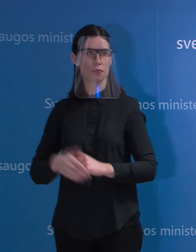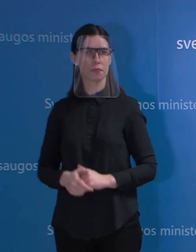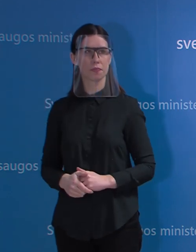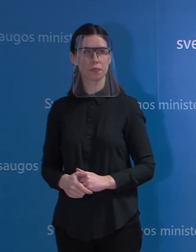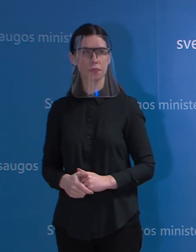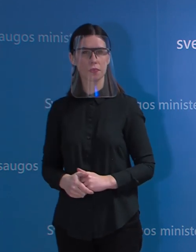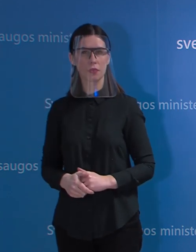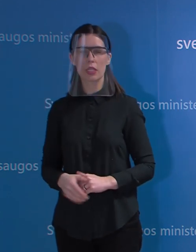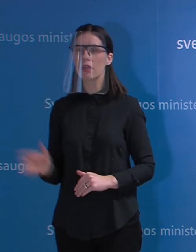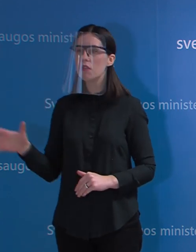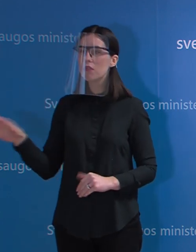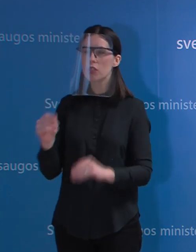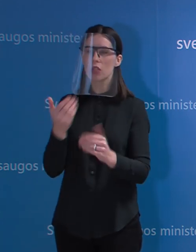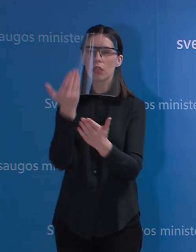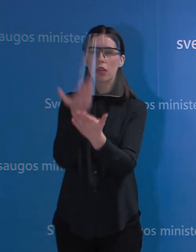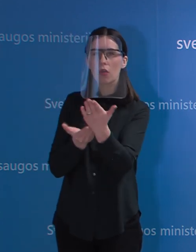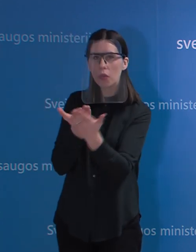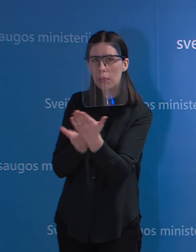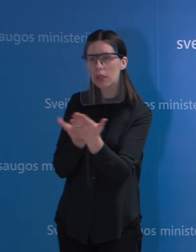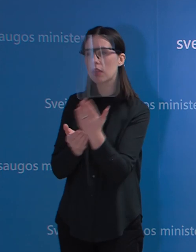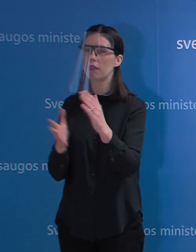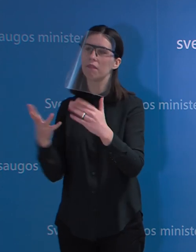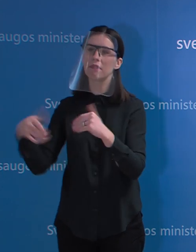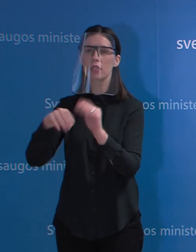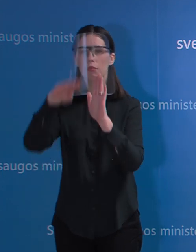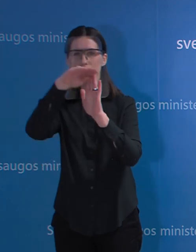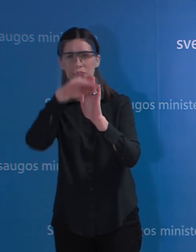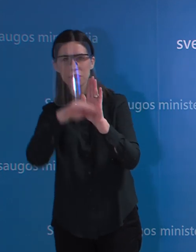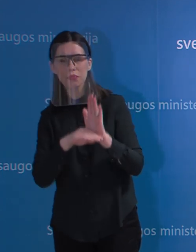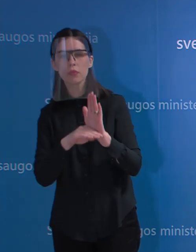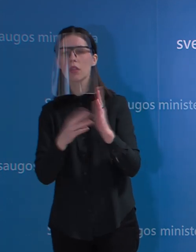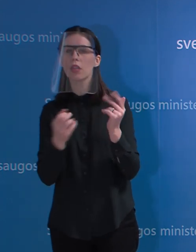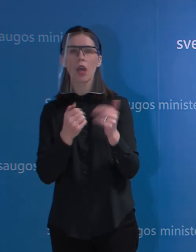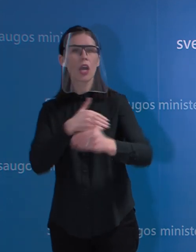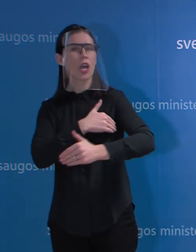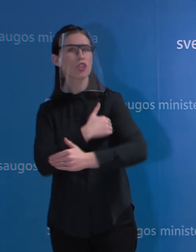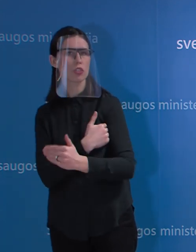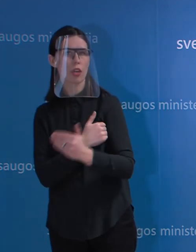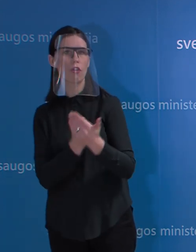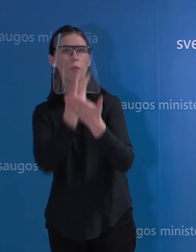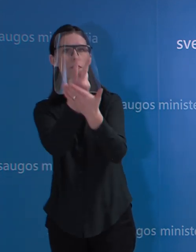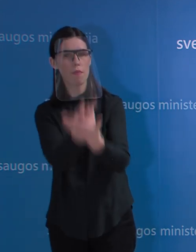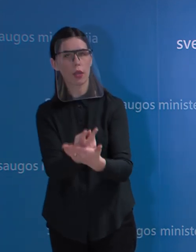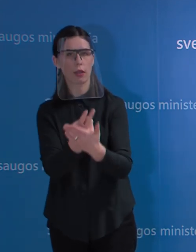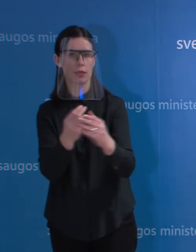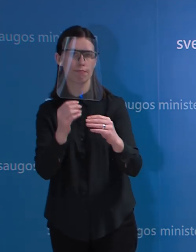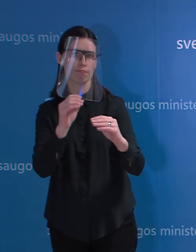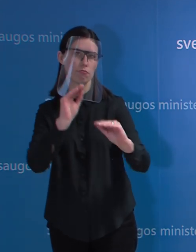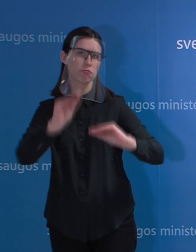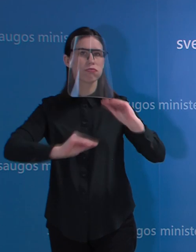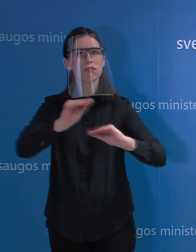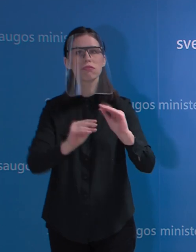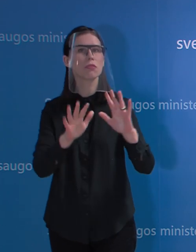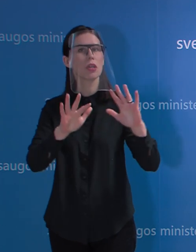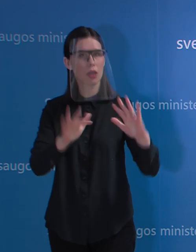rekomendacijos, visi aprašai, kaip tos karščiavimo klinikos turi būti organizuojamos, yra parengti, pateikti